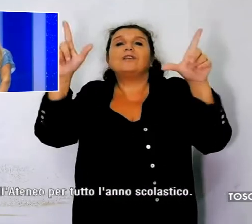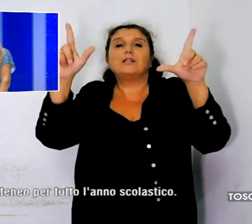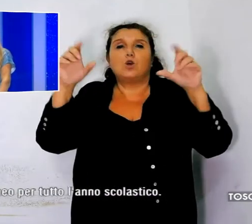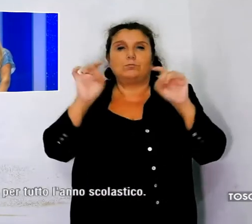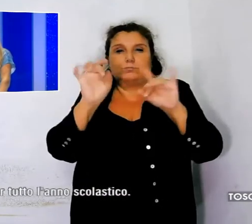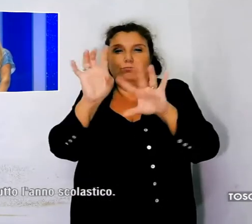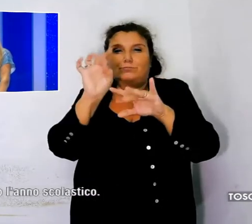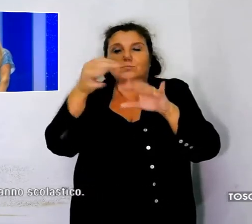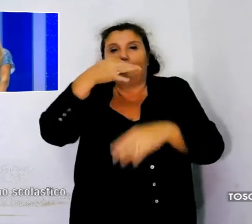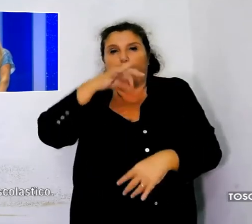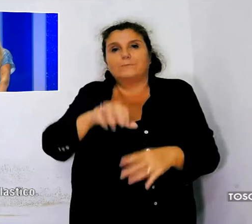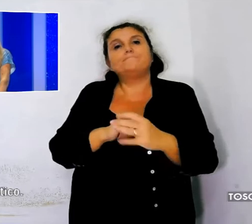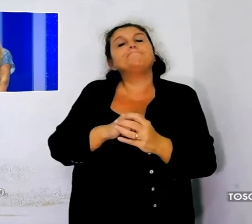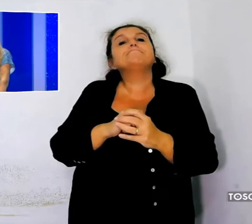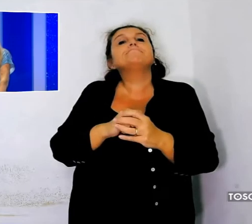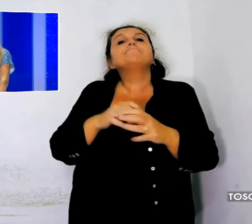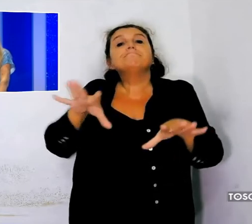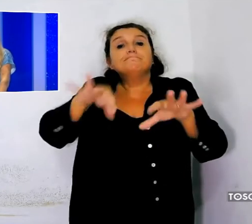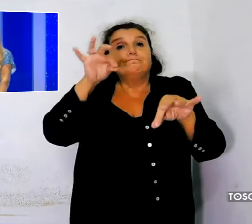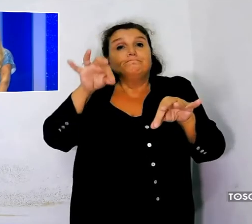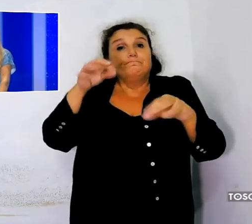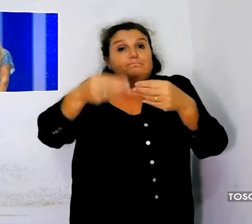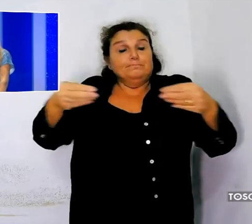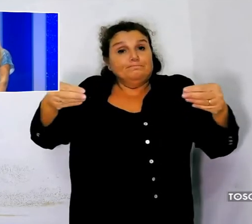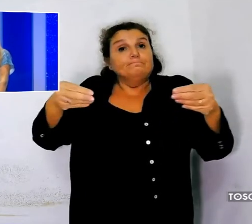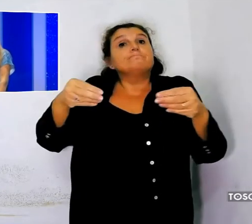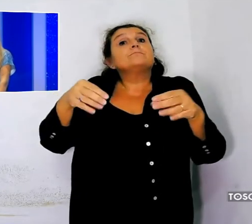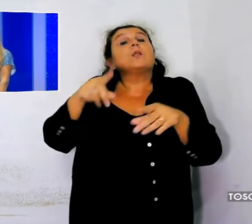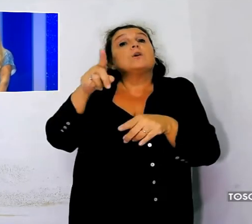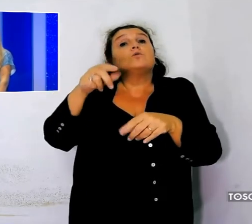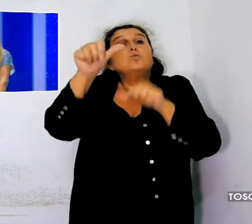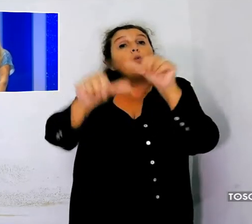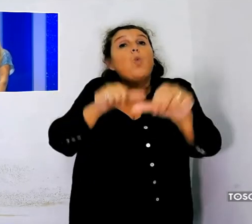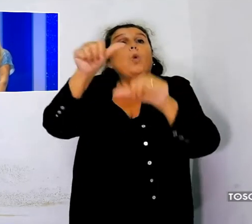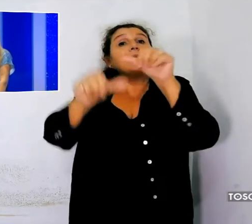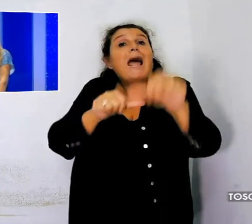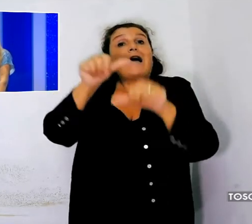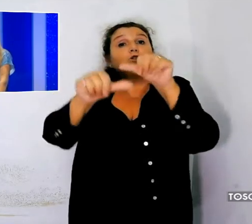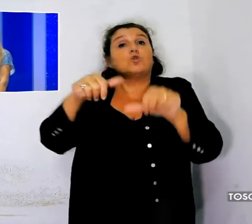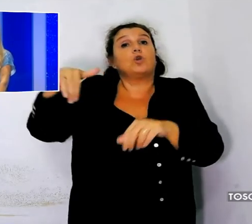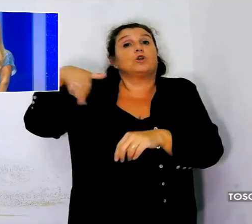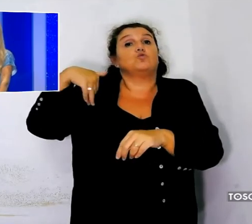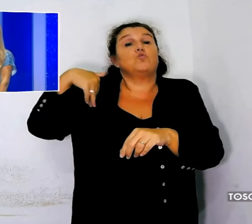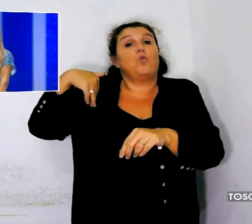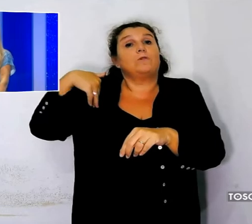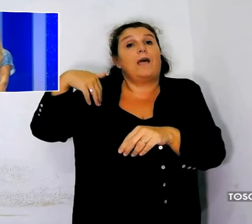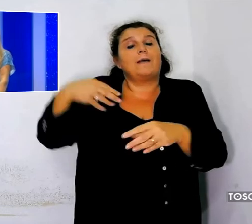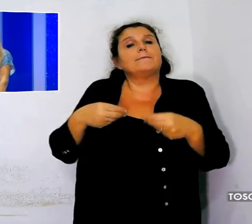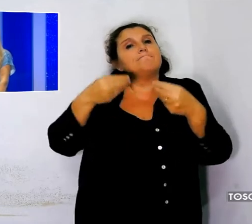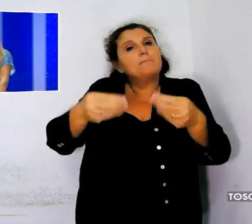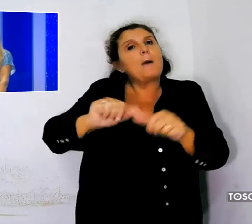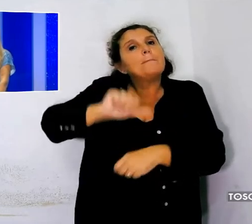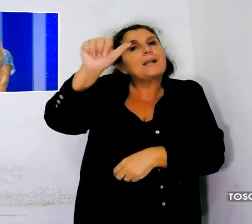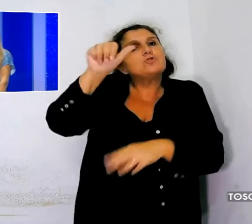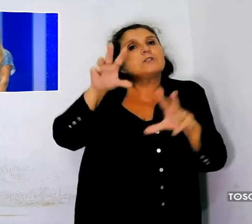Il meccanismo prescelto dunque è quello della turnazione degli studenti, dando però la precedenza ai nuovi